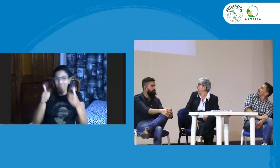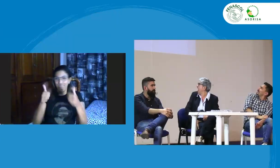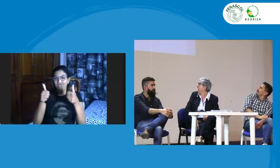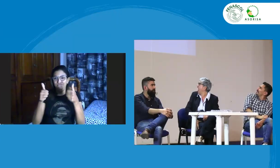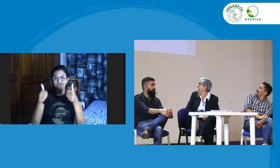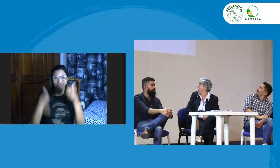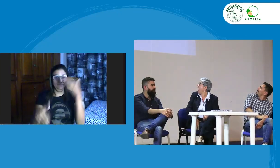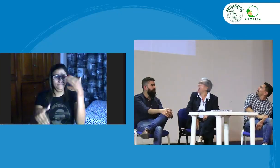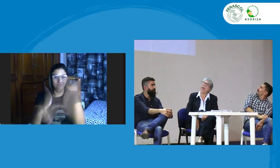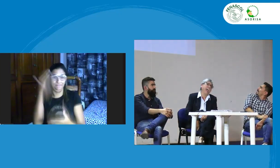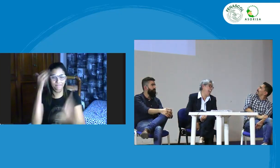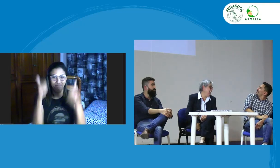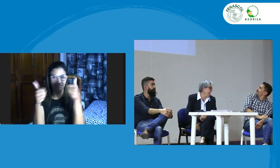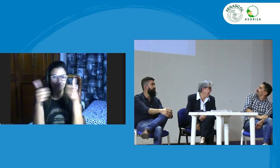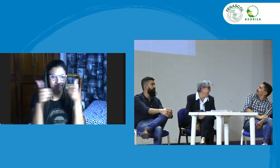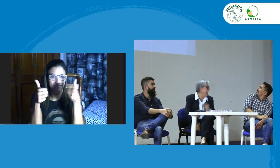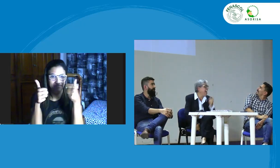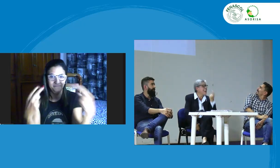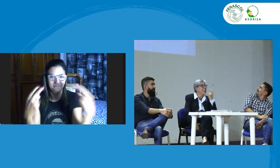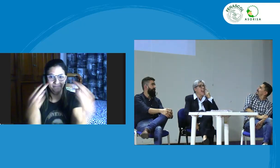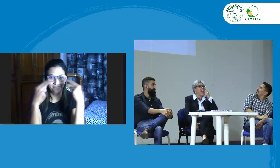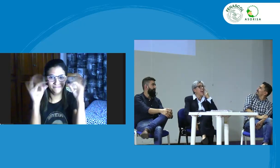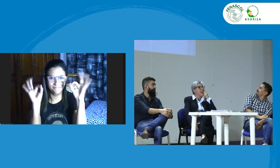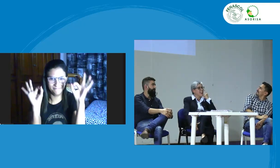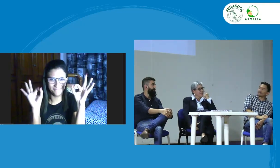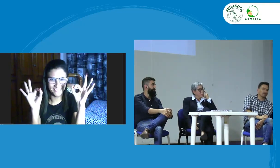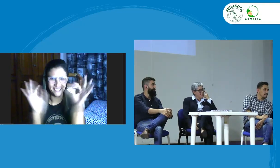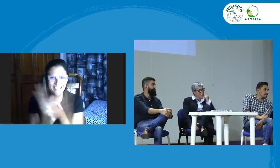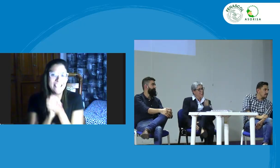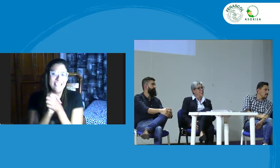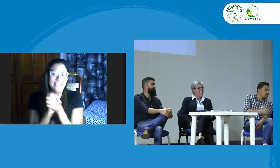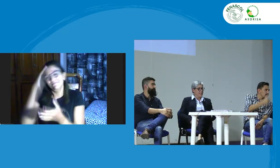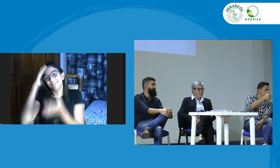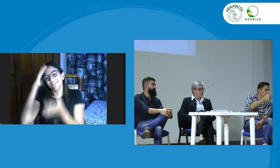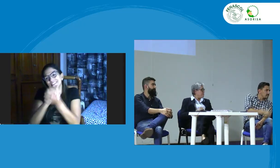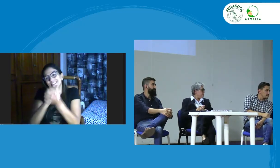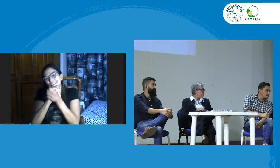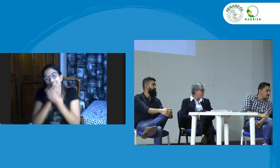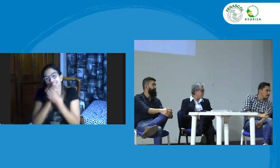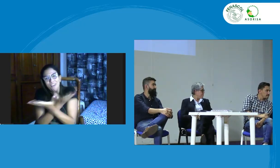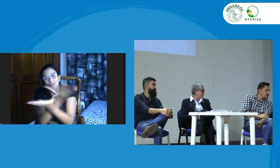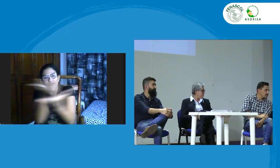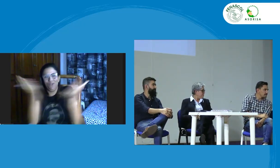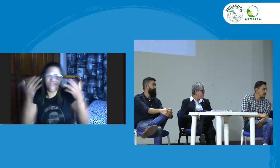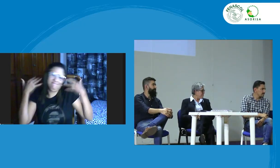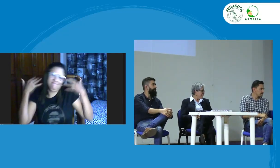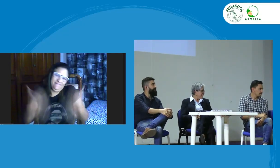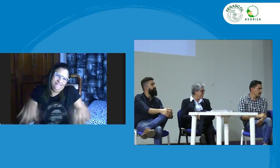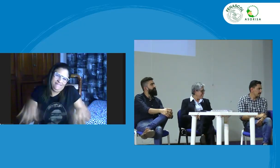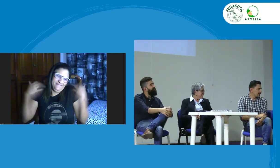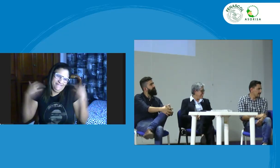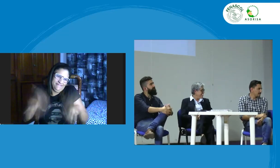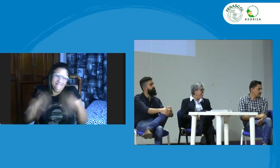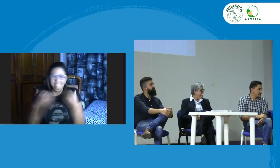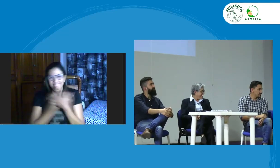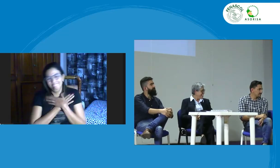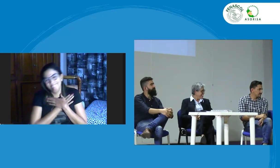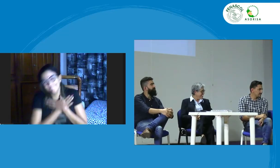hola Lina dice hola me ven bien perfecto bueno un saludo para todos